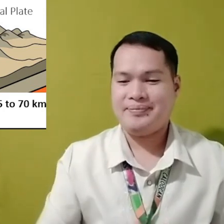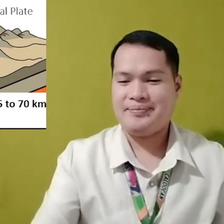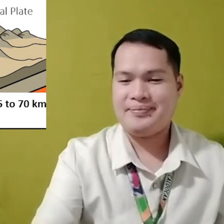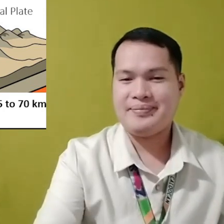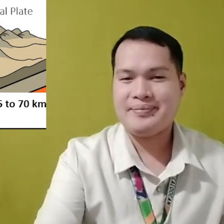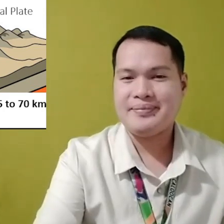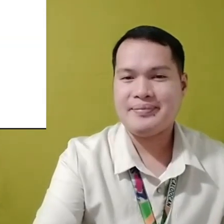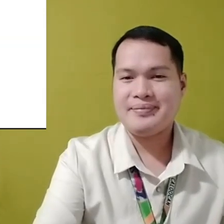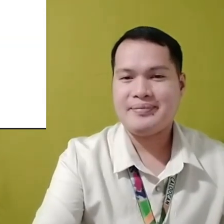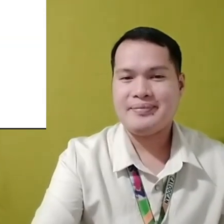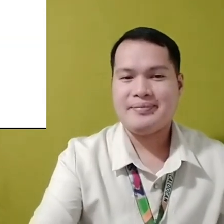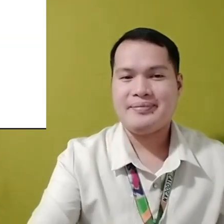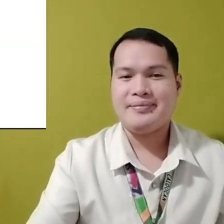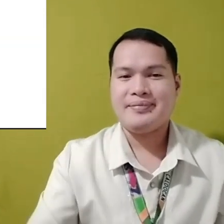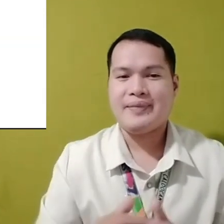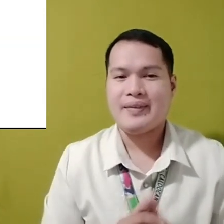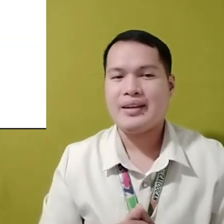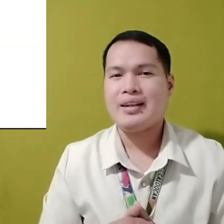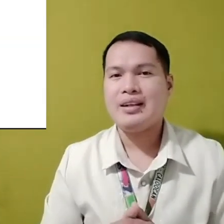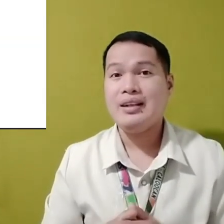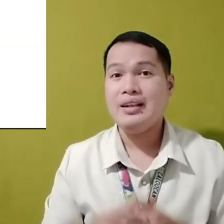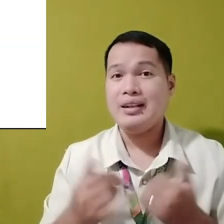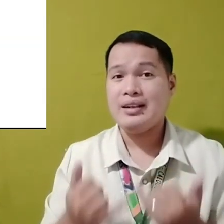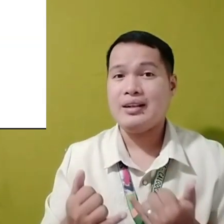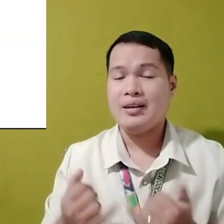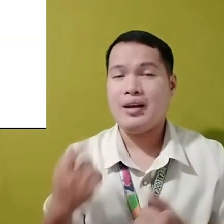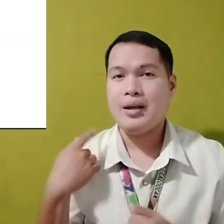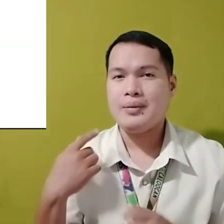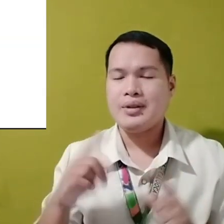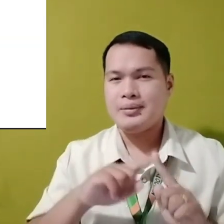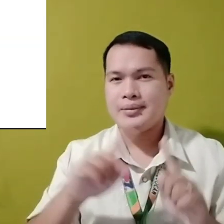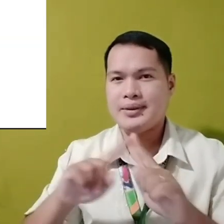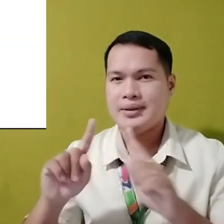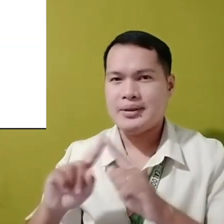Ang Lithosphere Ay binubuo ng iba't ibang mga mineral